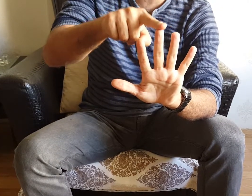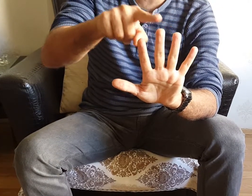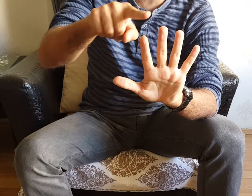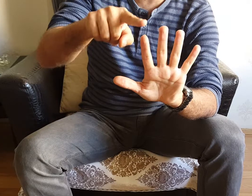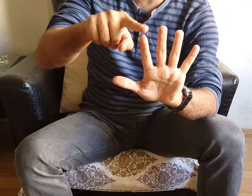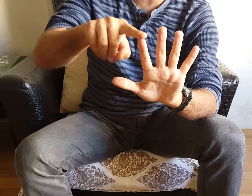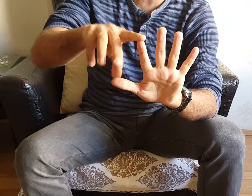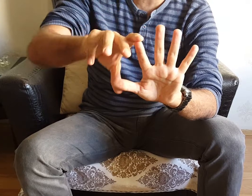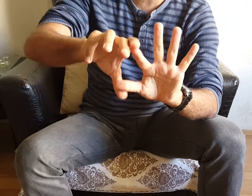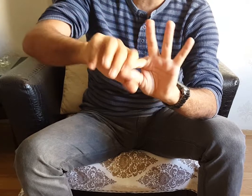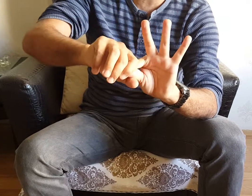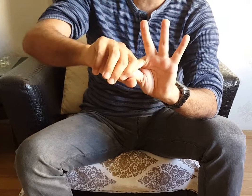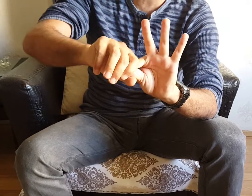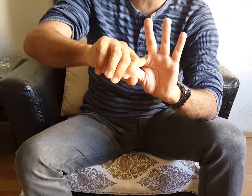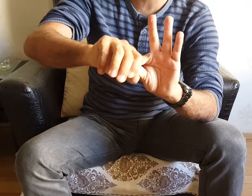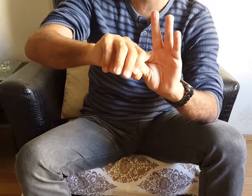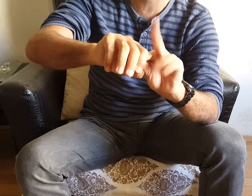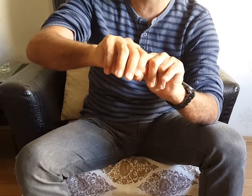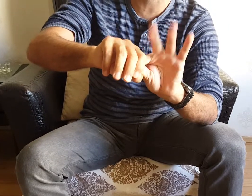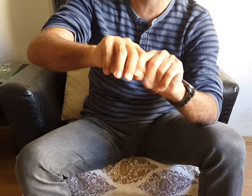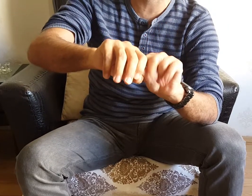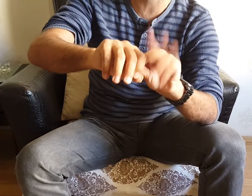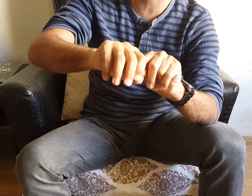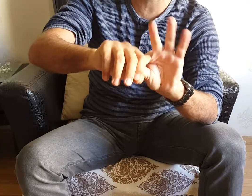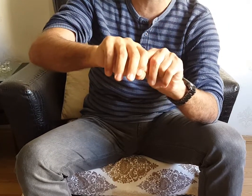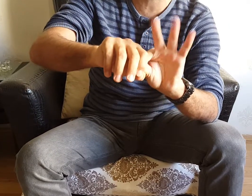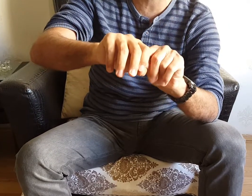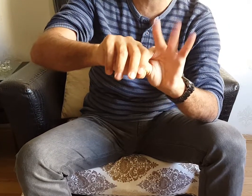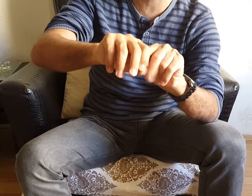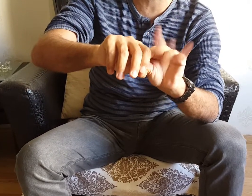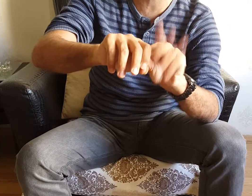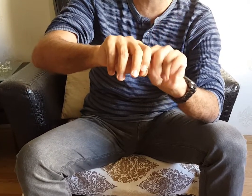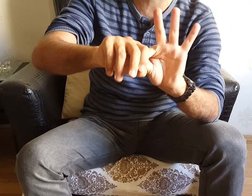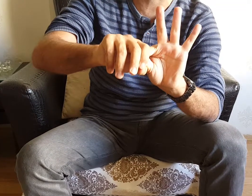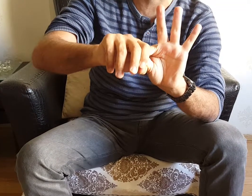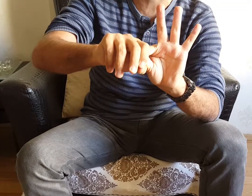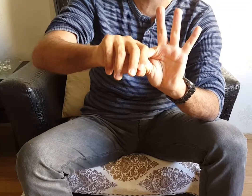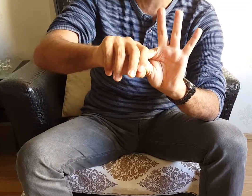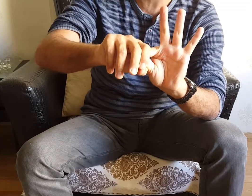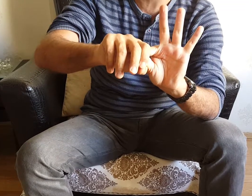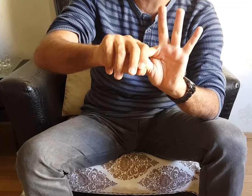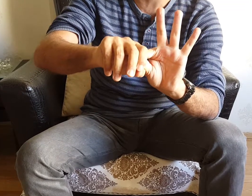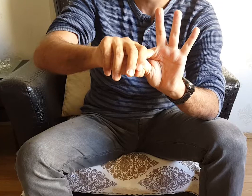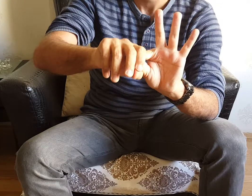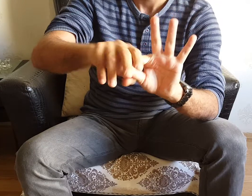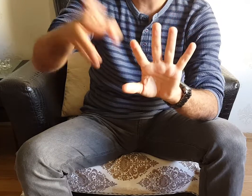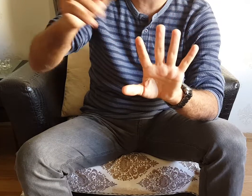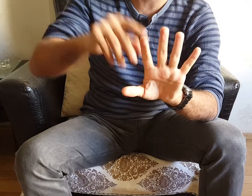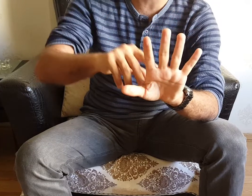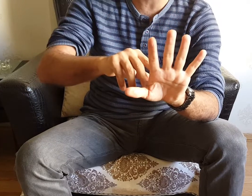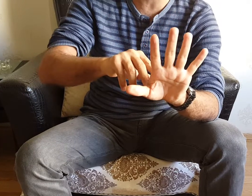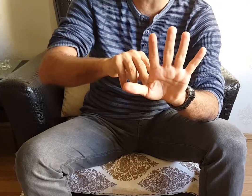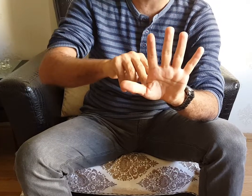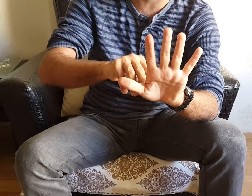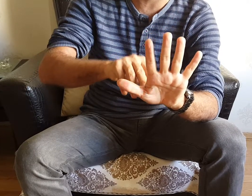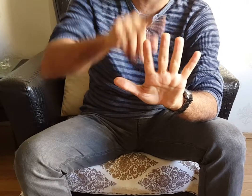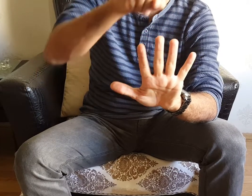45, 60. Kapatıyorum. Burada gördüğüm bir kökünün içine alıyorum. Bölü her zaman 2 diyorum. Yani kök 3 bölü 2. Mesela sin 45 mi lazım bana?